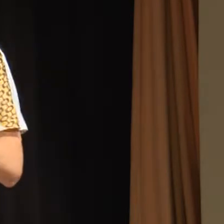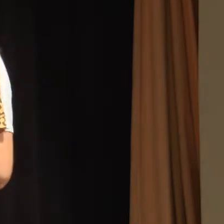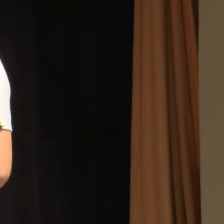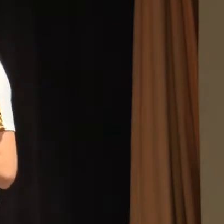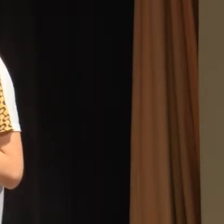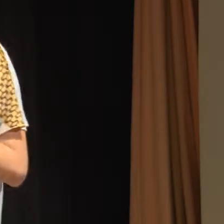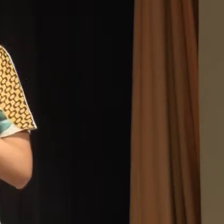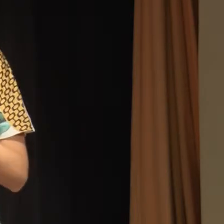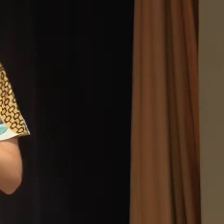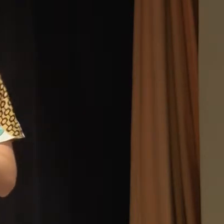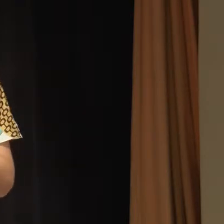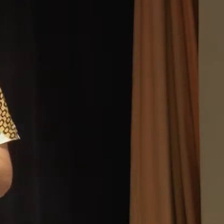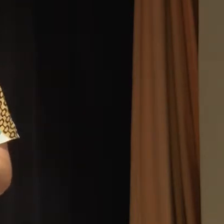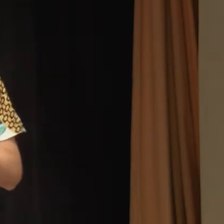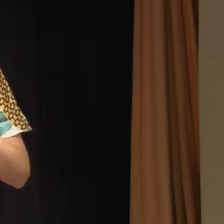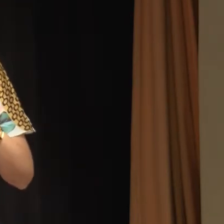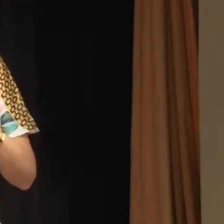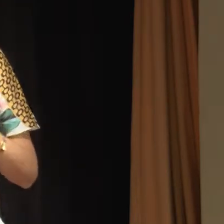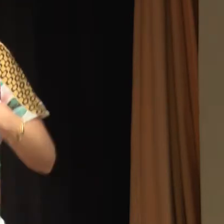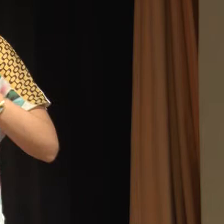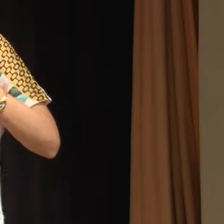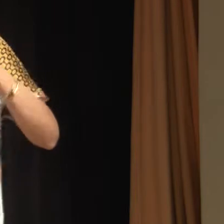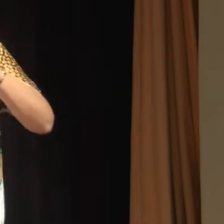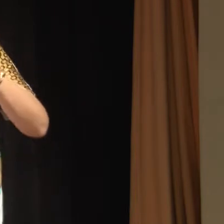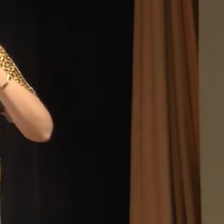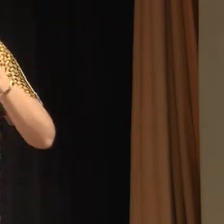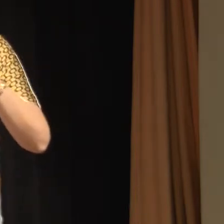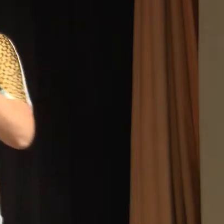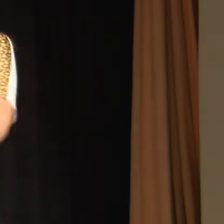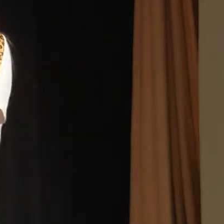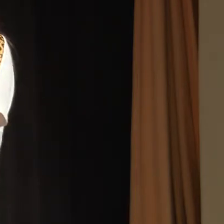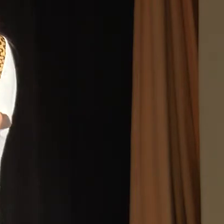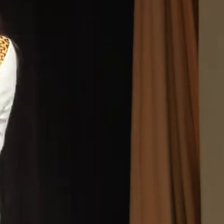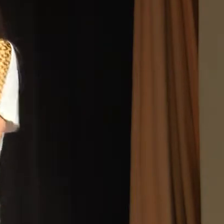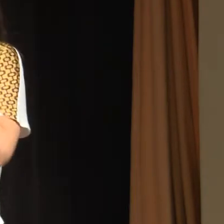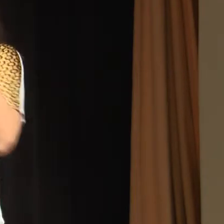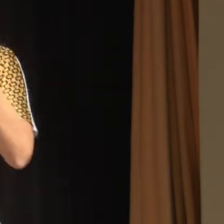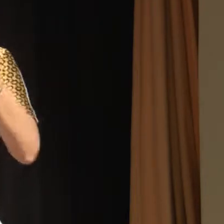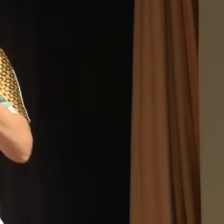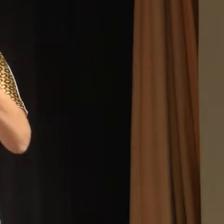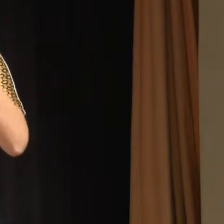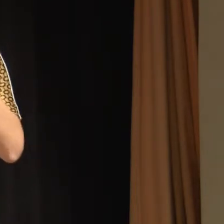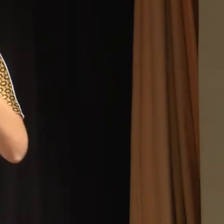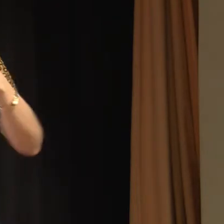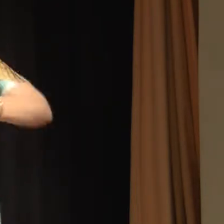O meu tema eu falo sobre as complexibilidades do ser surdo no Brasil e